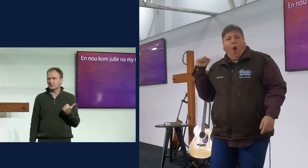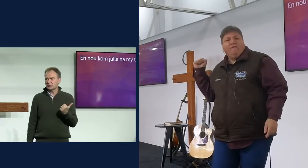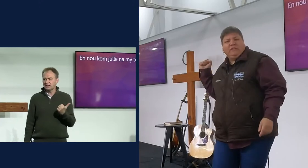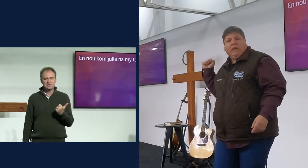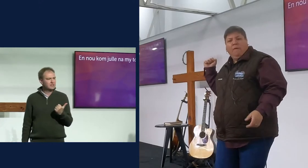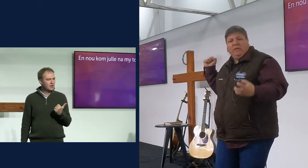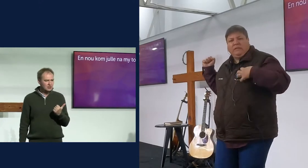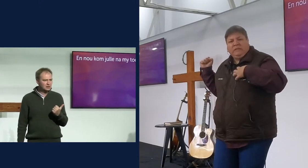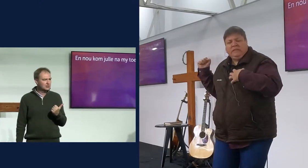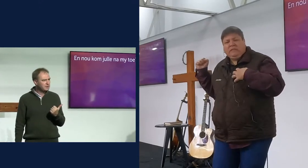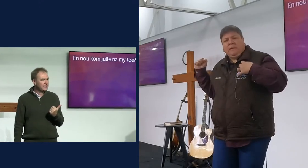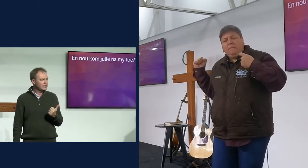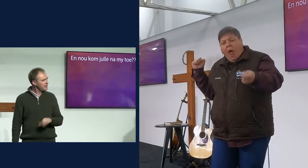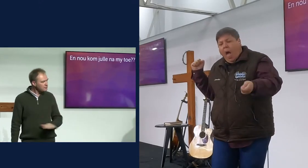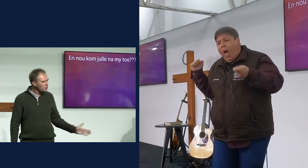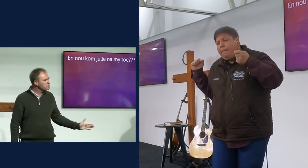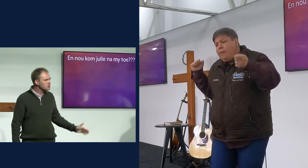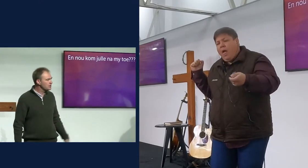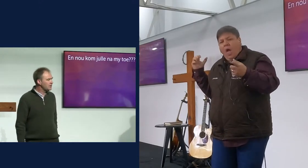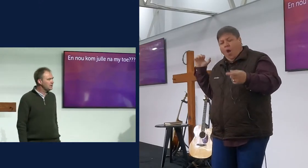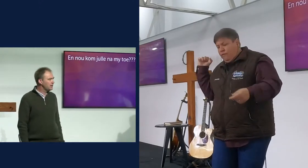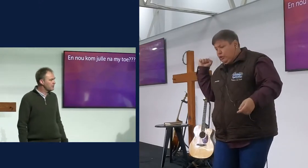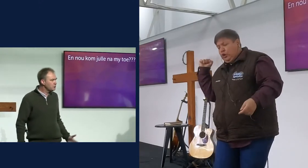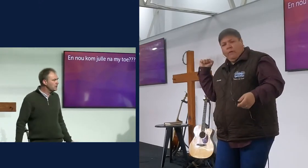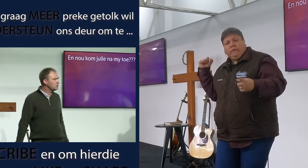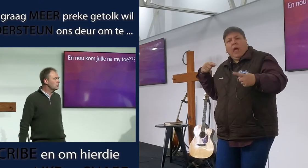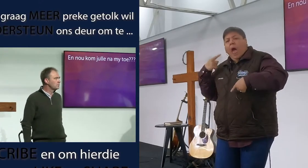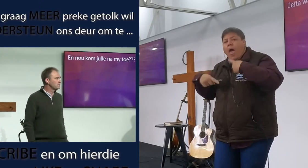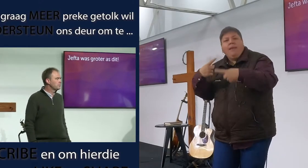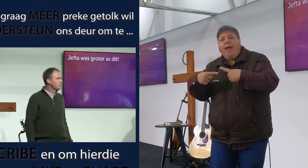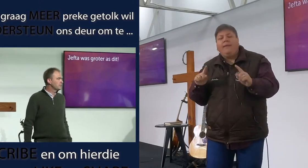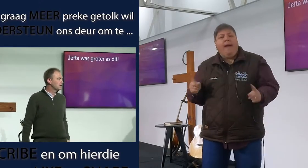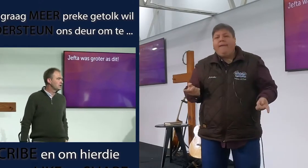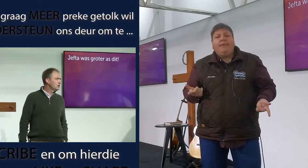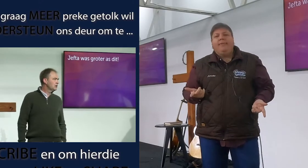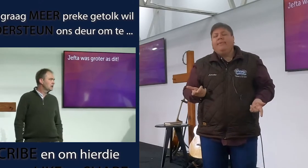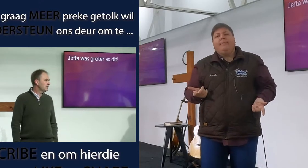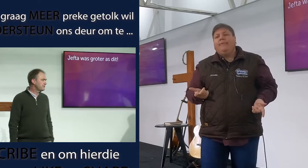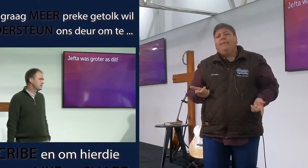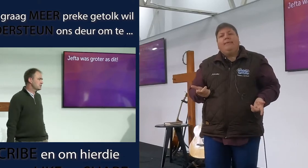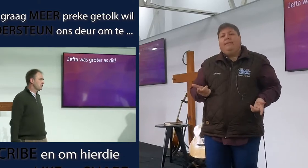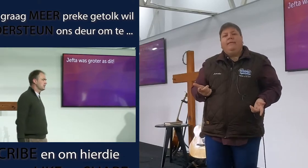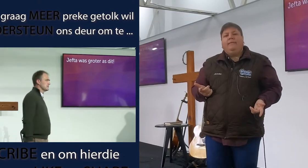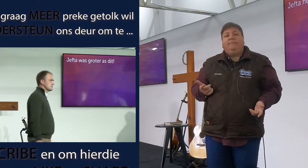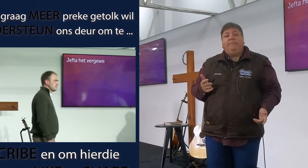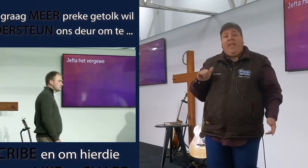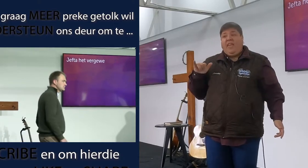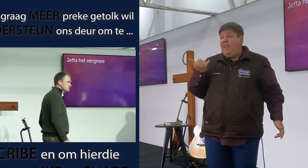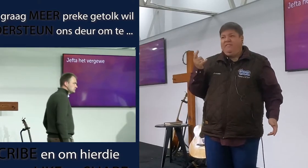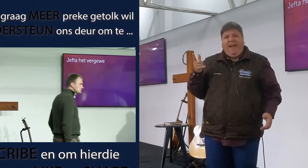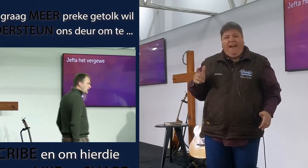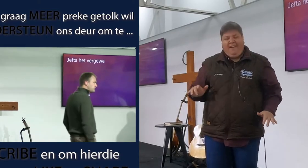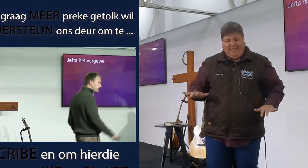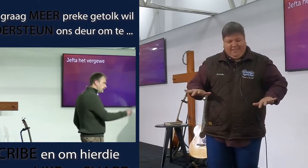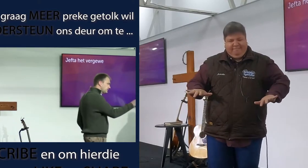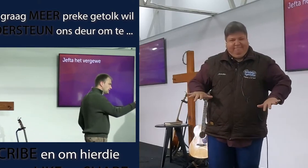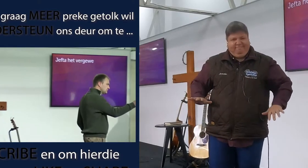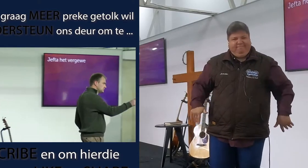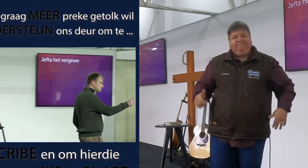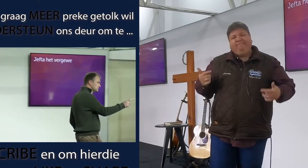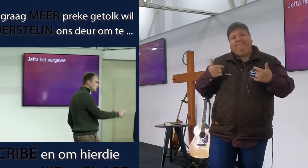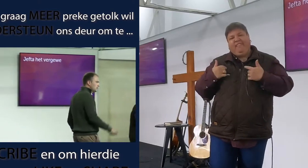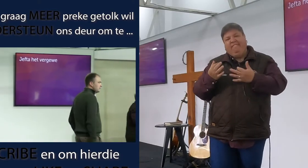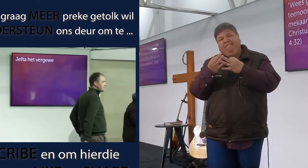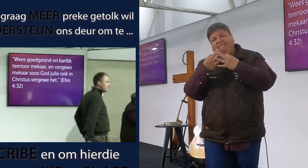sere soor iets wat lang al gebeur het en jy moet opstaan en hang gaan, jy moet oor het kom, jy heeft daar wat groter as dit, hy het vergewe